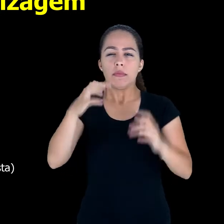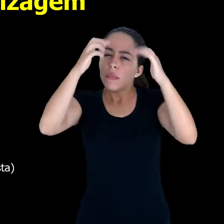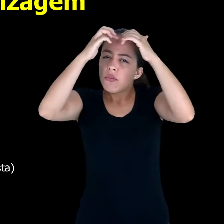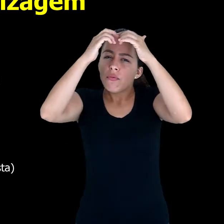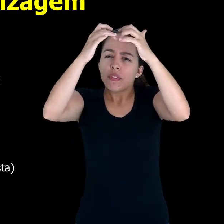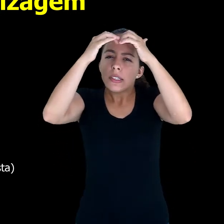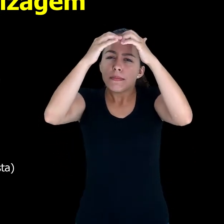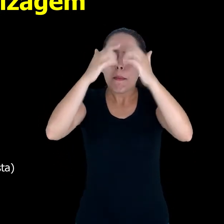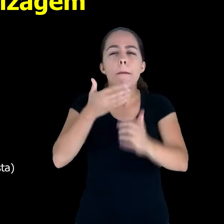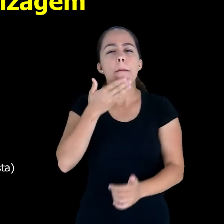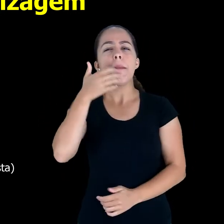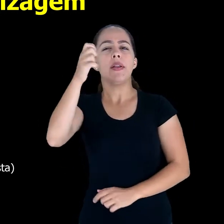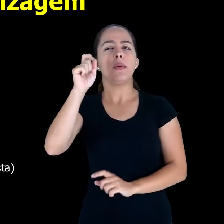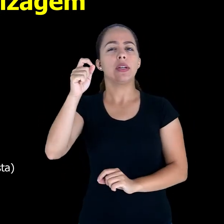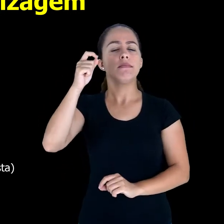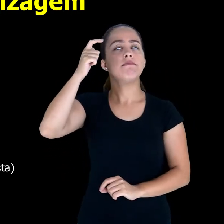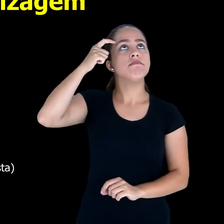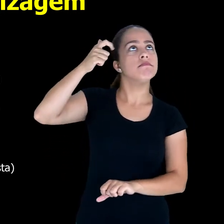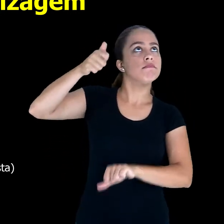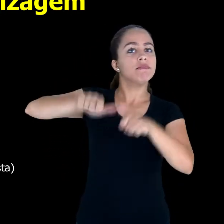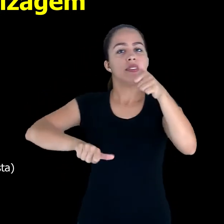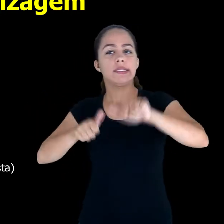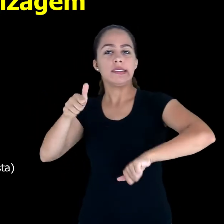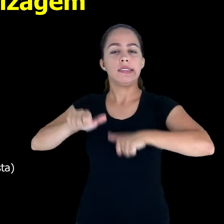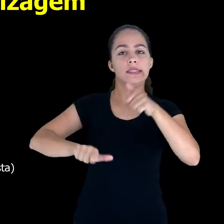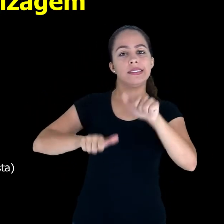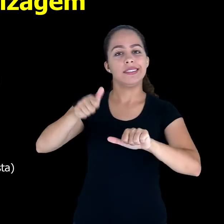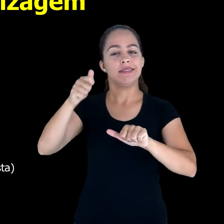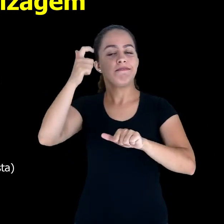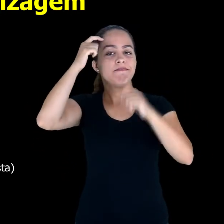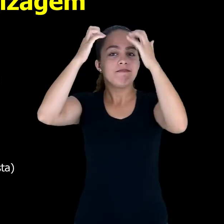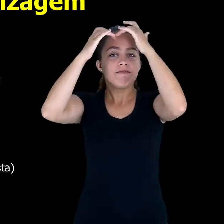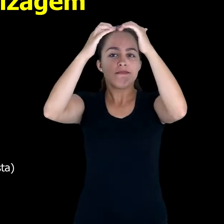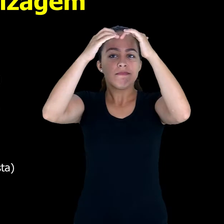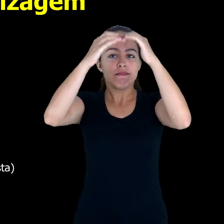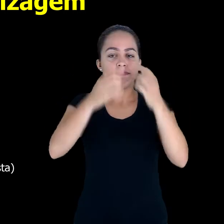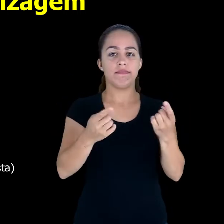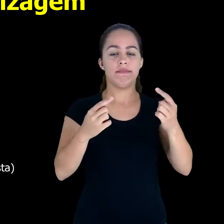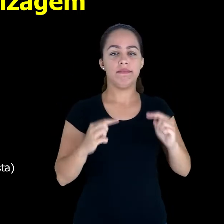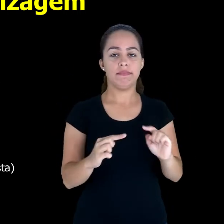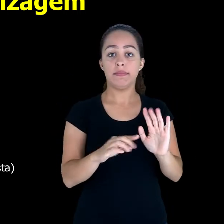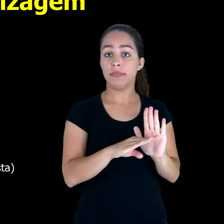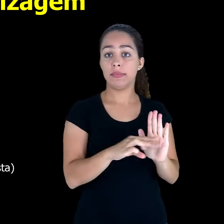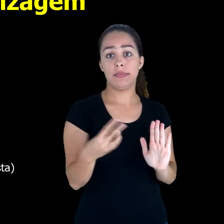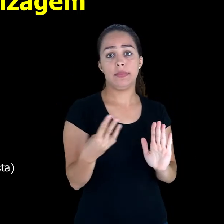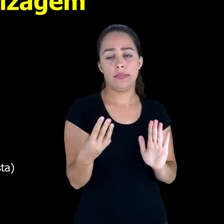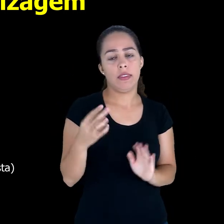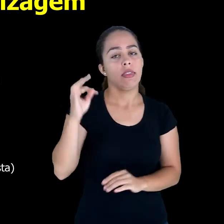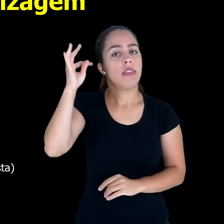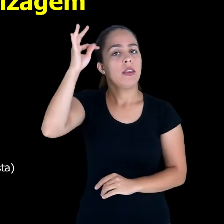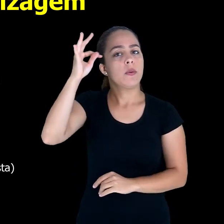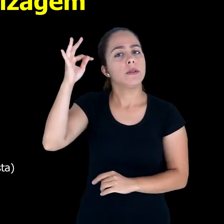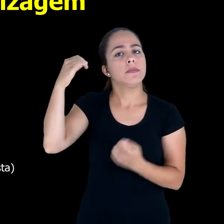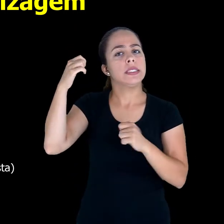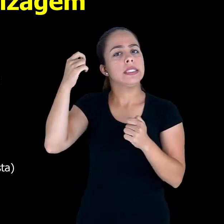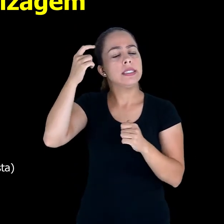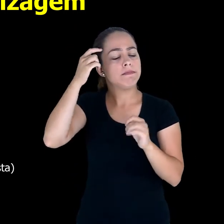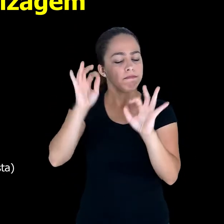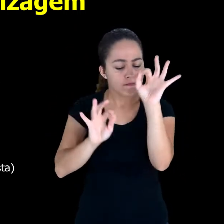ele é mais receptivo e mais analítico. O estilo teórico de aprendizagem, ele é mais metódico, mais objetivo